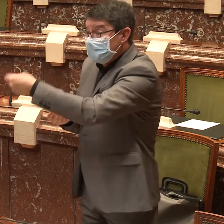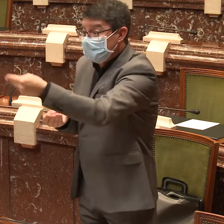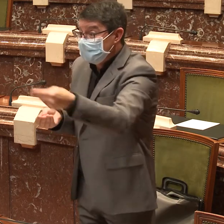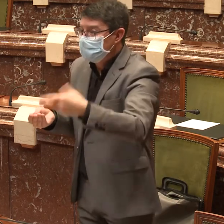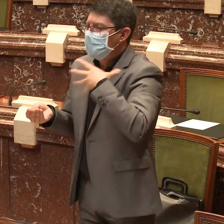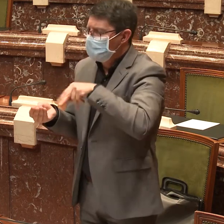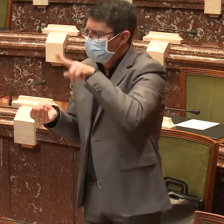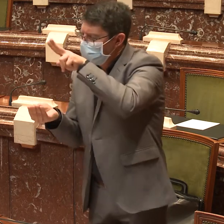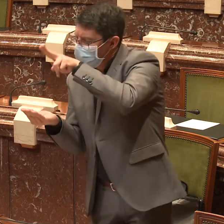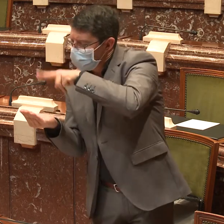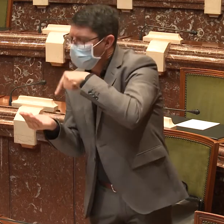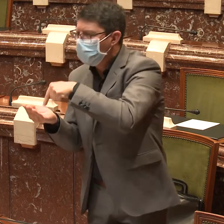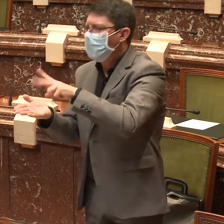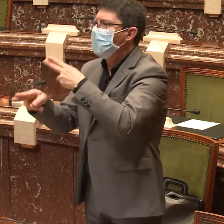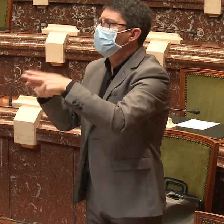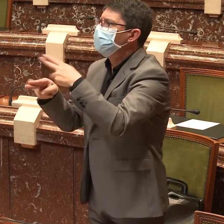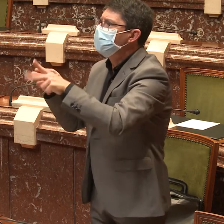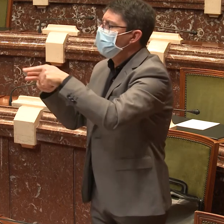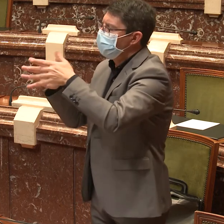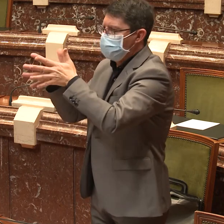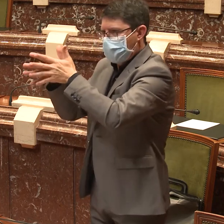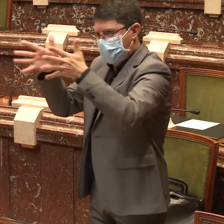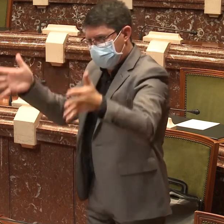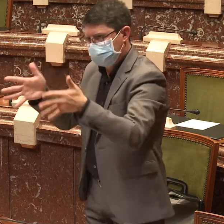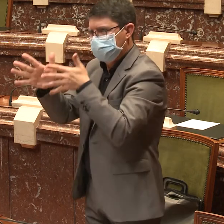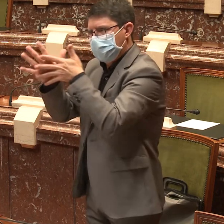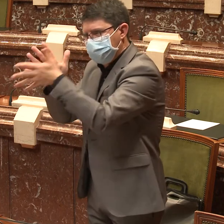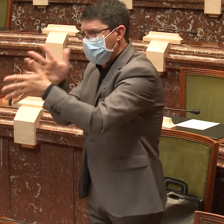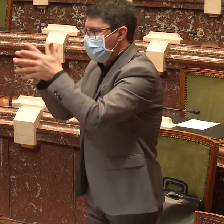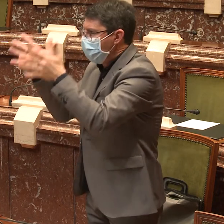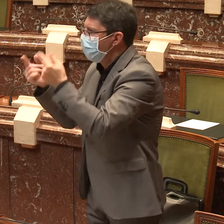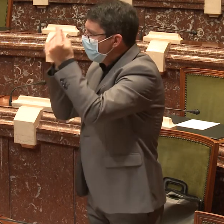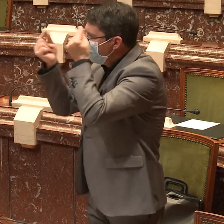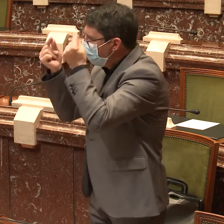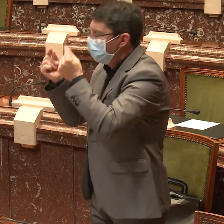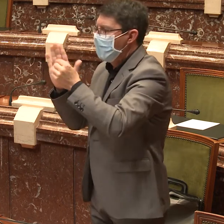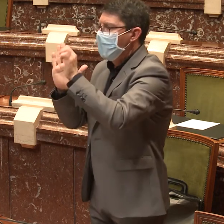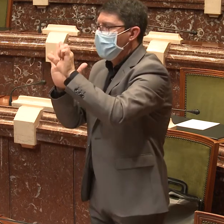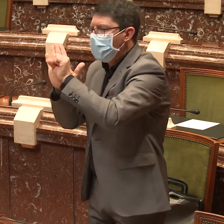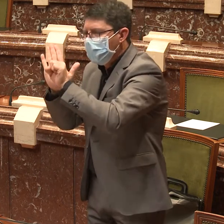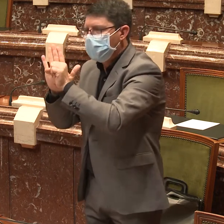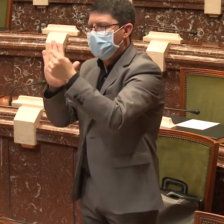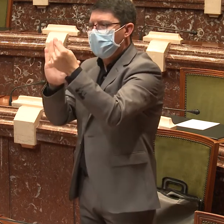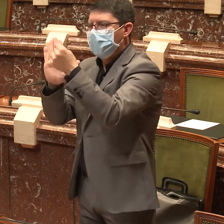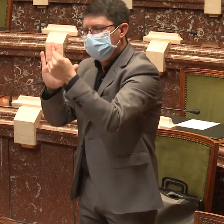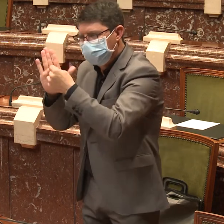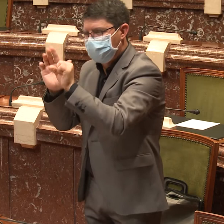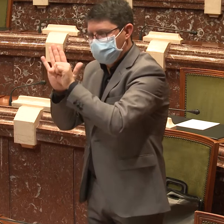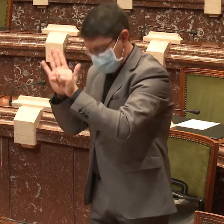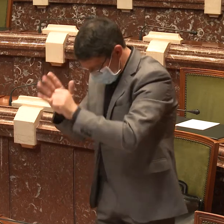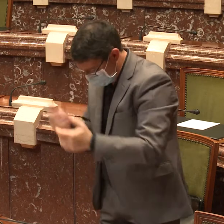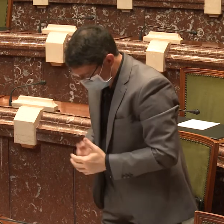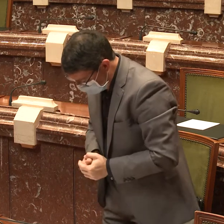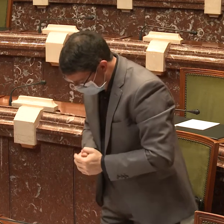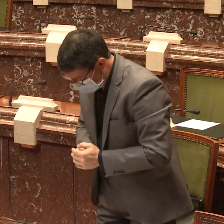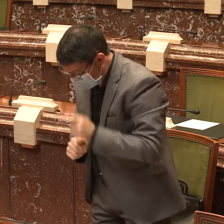En el documento que he repartido en ese dossier, bueno, son las demandas políticas que quiero trasladar a esta